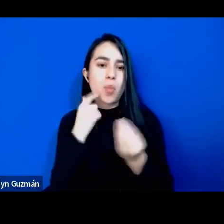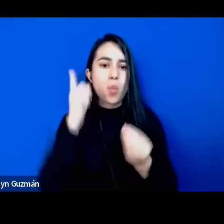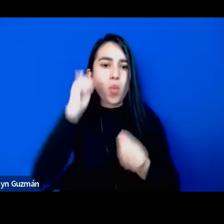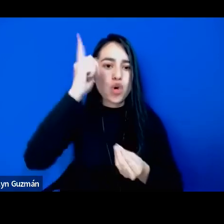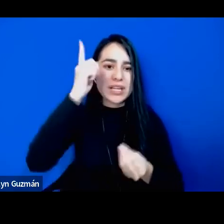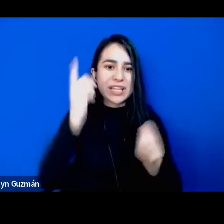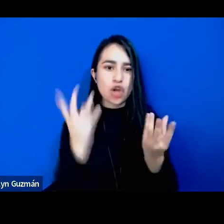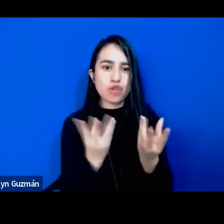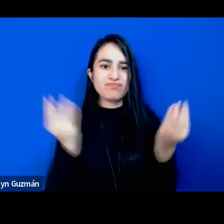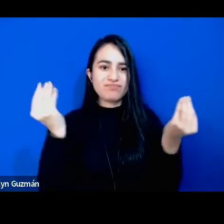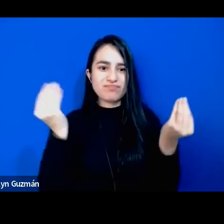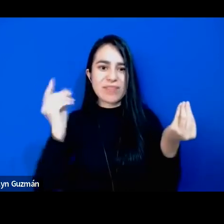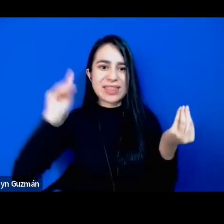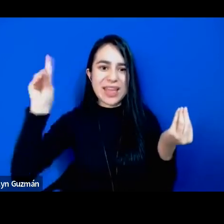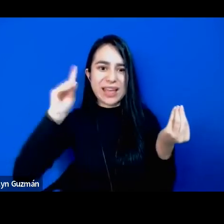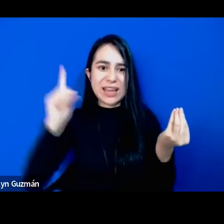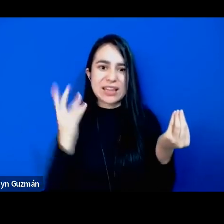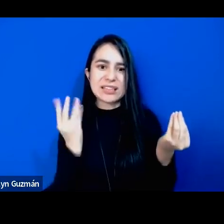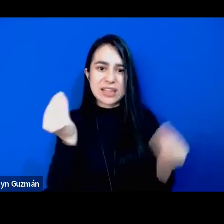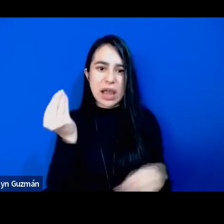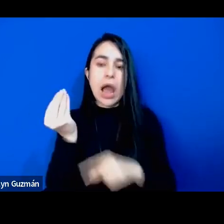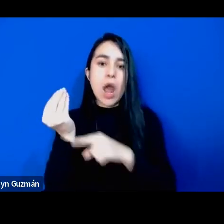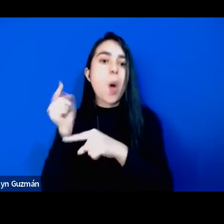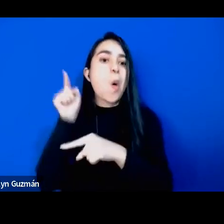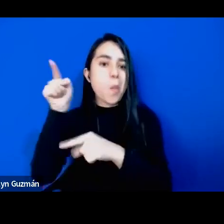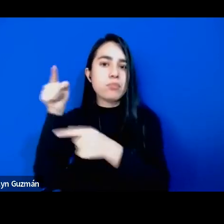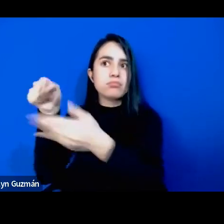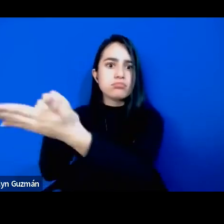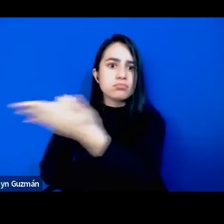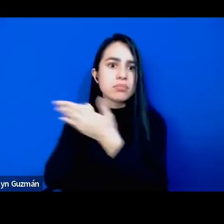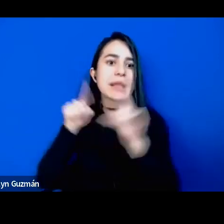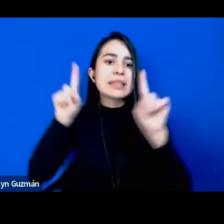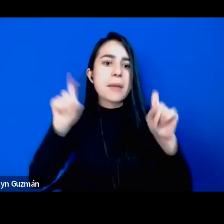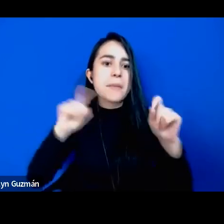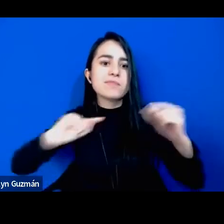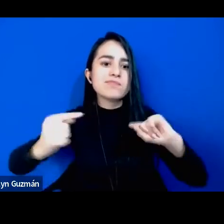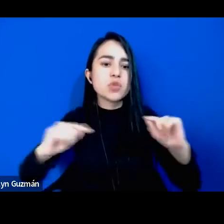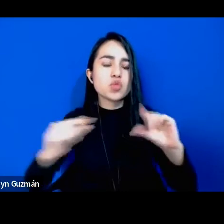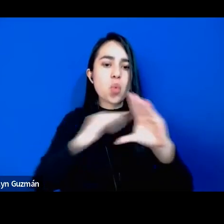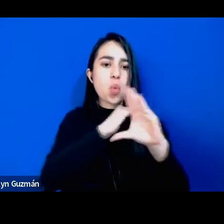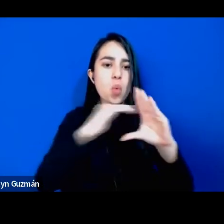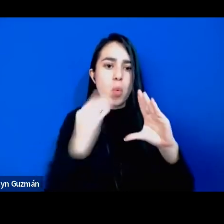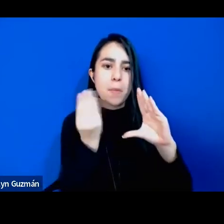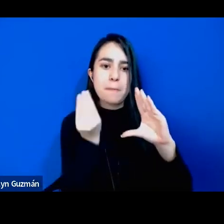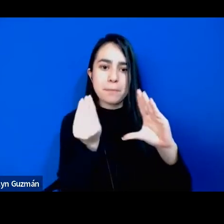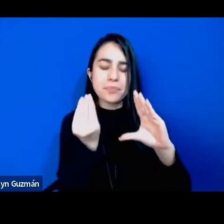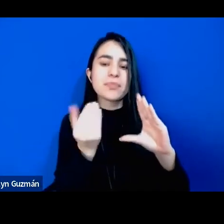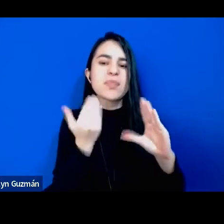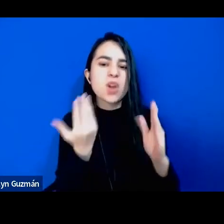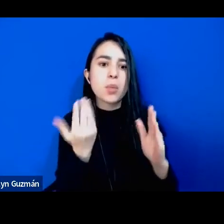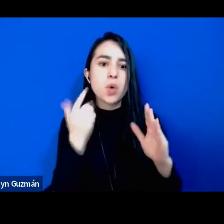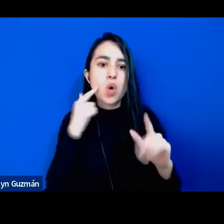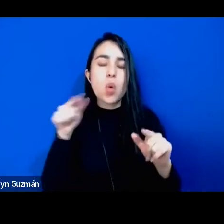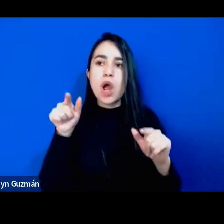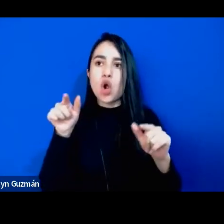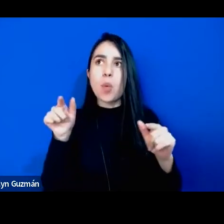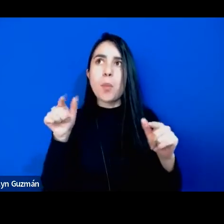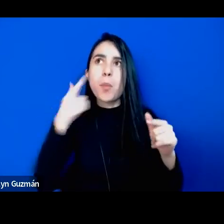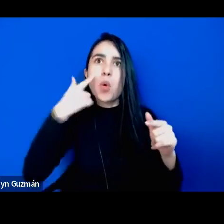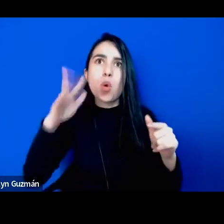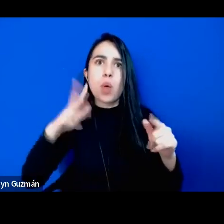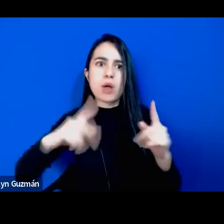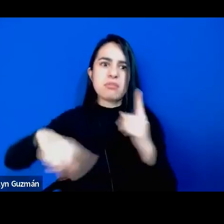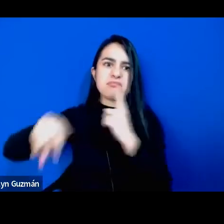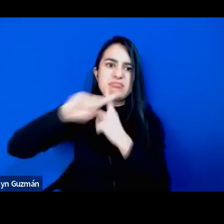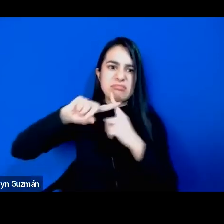colocó este debate sobre clases medias como un enemigo, como un